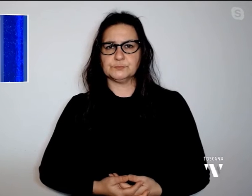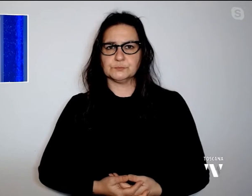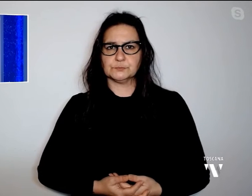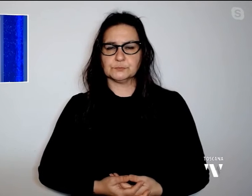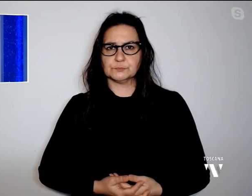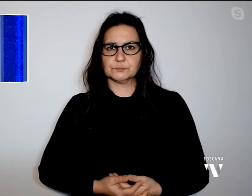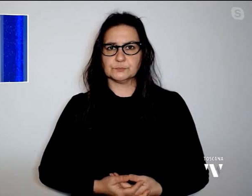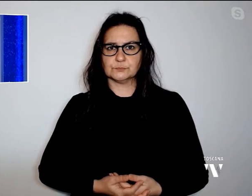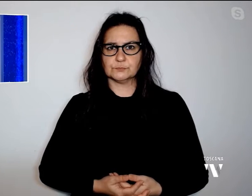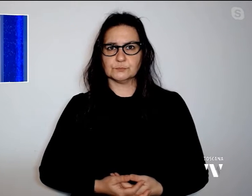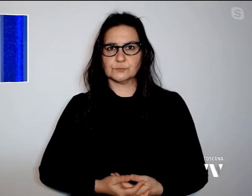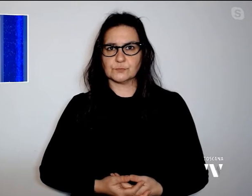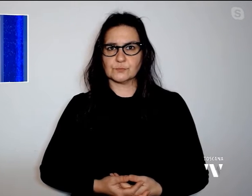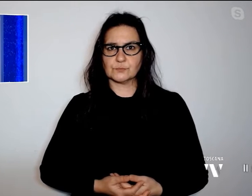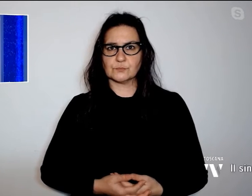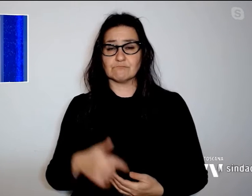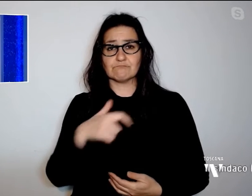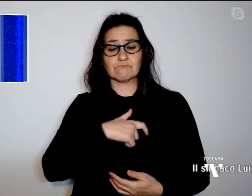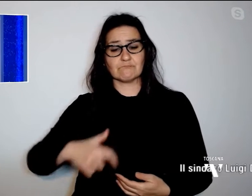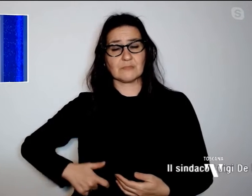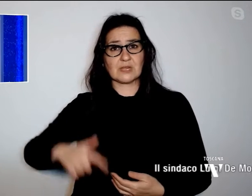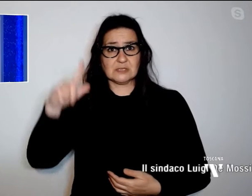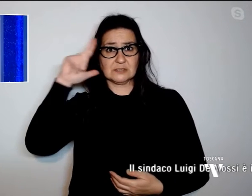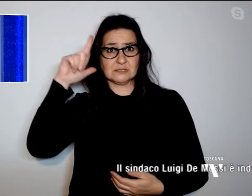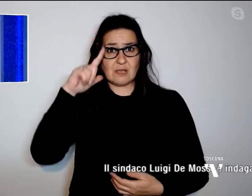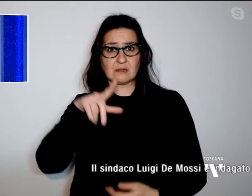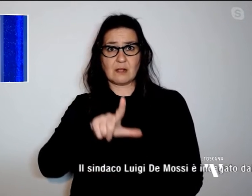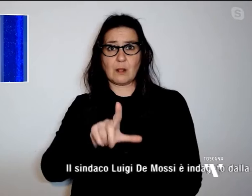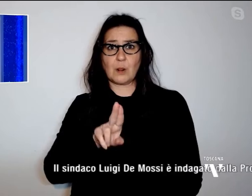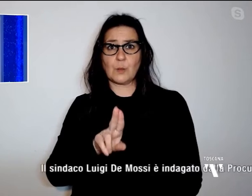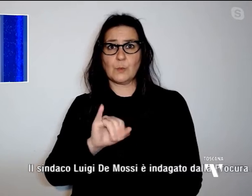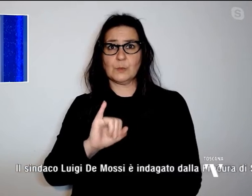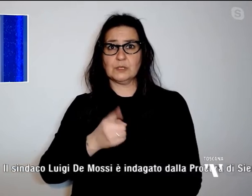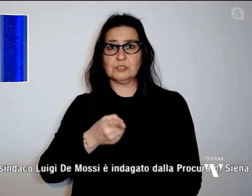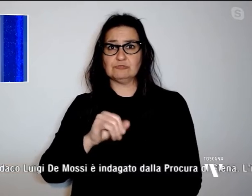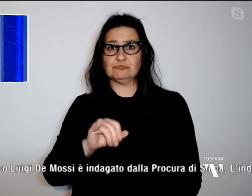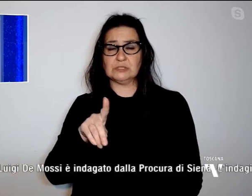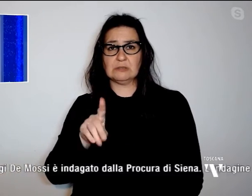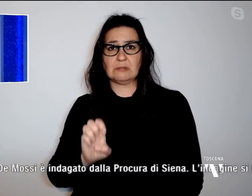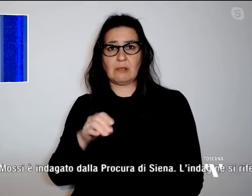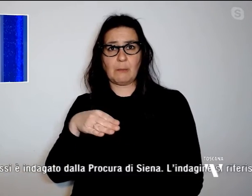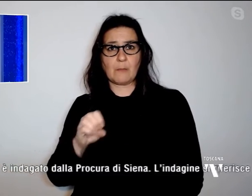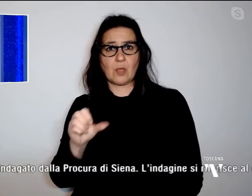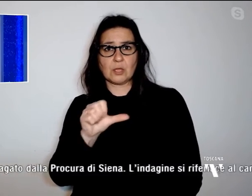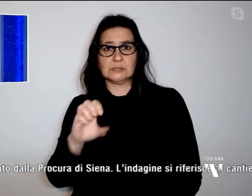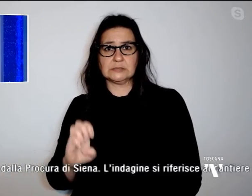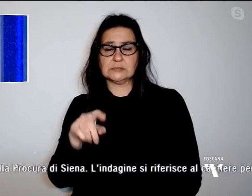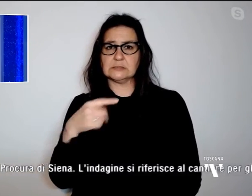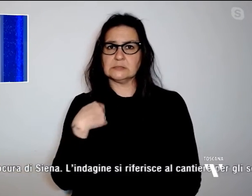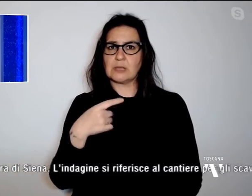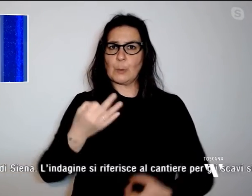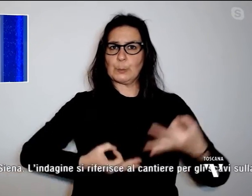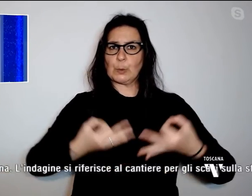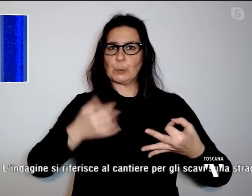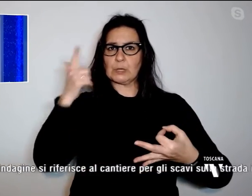Il sindaco di Siena, Luigi De Mossi, è indagato dalla procura della sua città. L